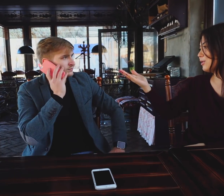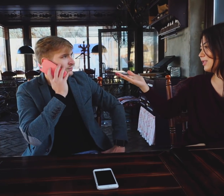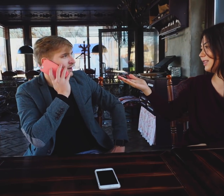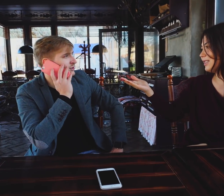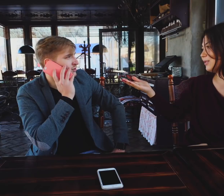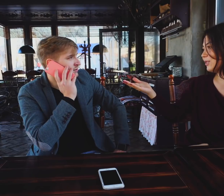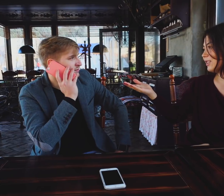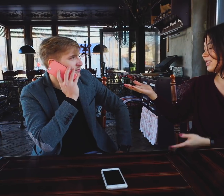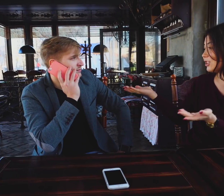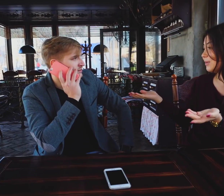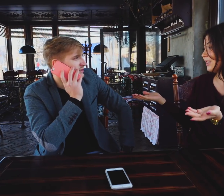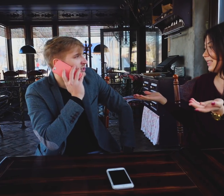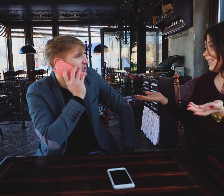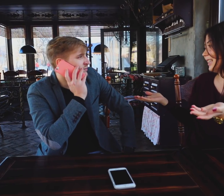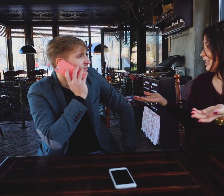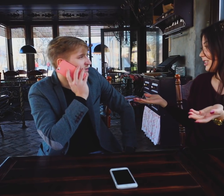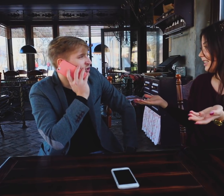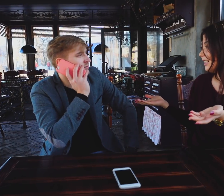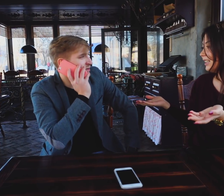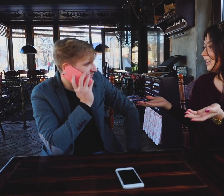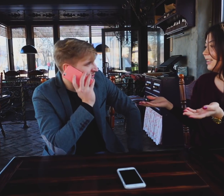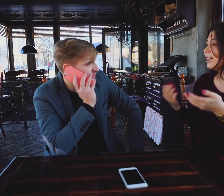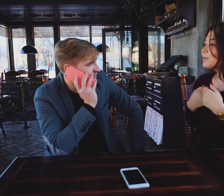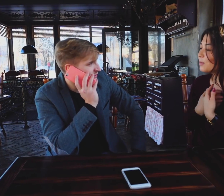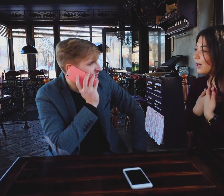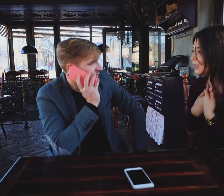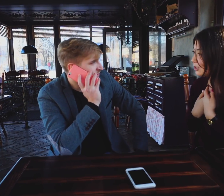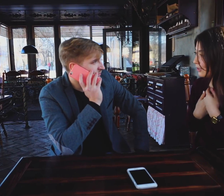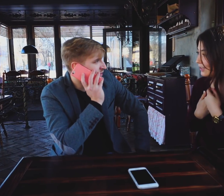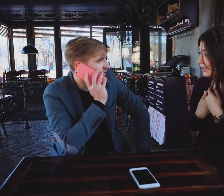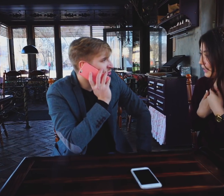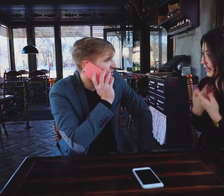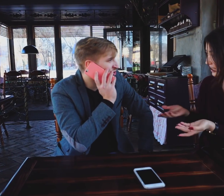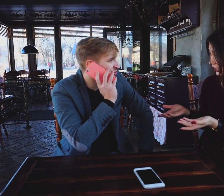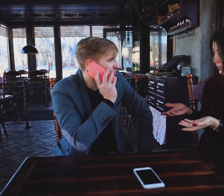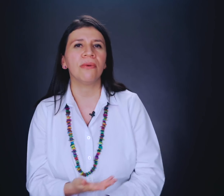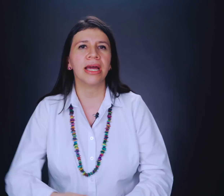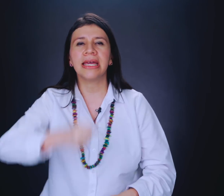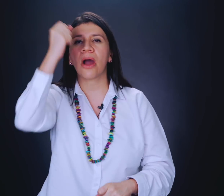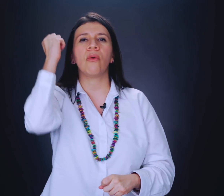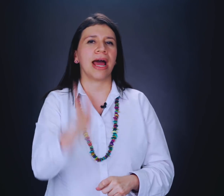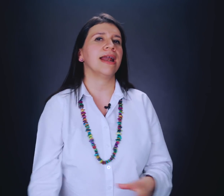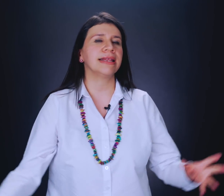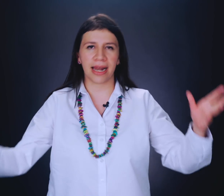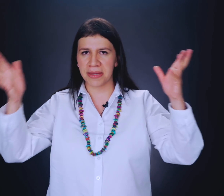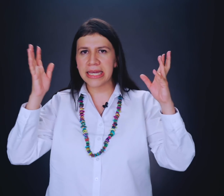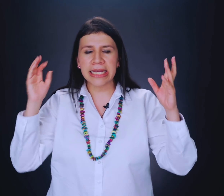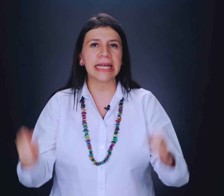y de verdad que puede ser algo así como con los alcohólicos, ¿no? Que dicen, no, pues es que ya le dijo su mamá, ya lo llevó ahí a jurar ante la virgen,